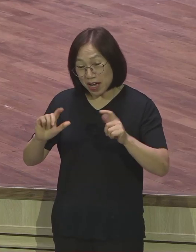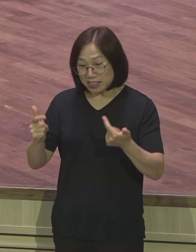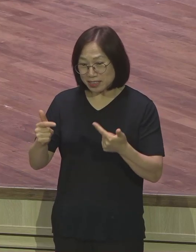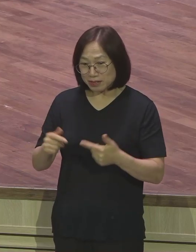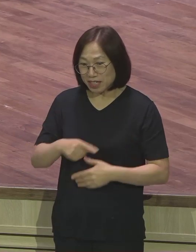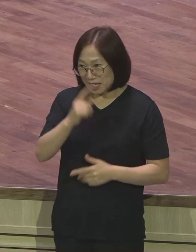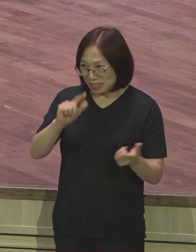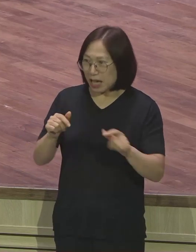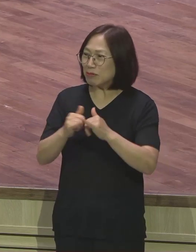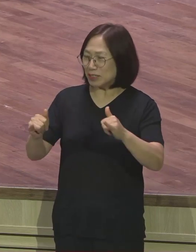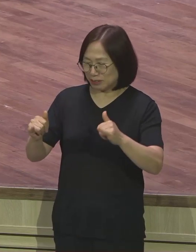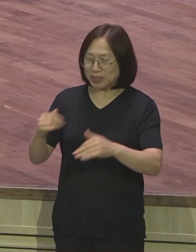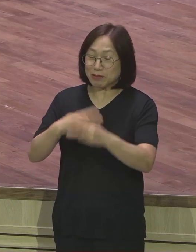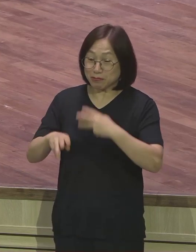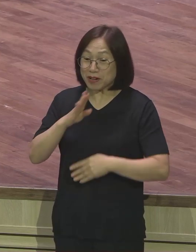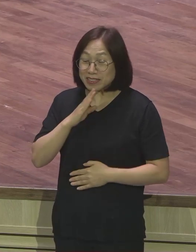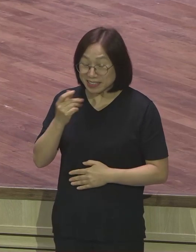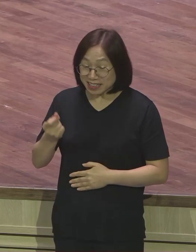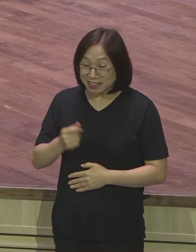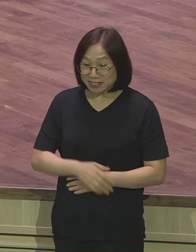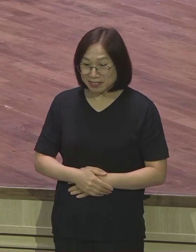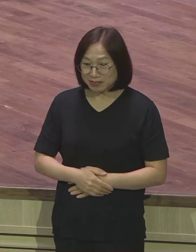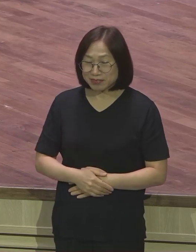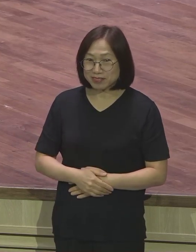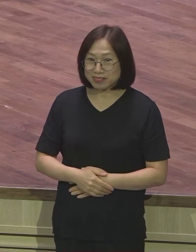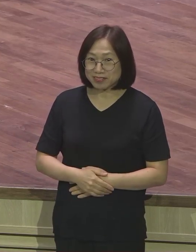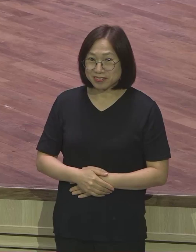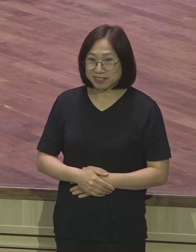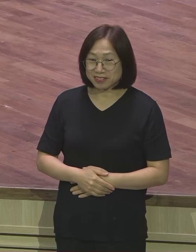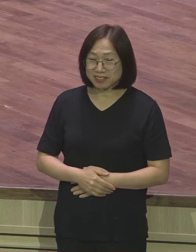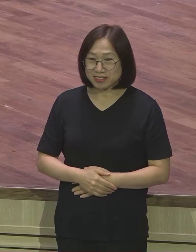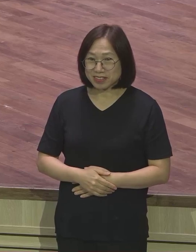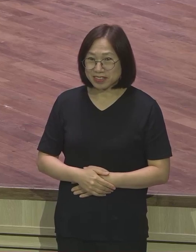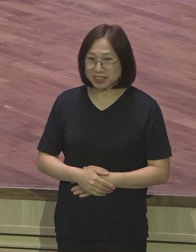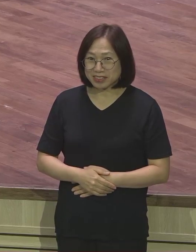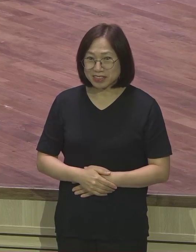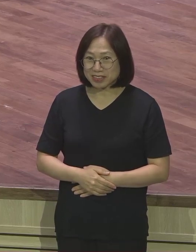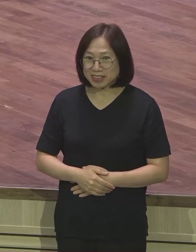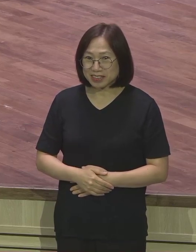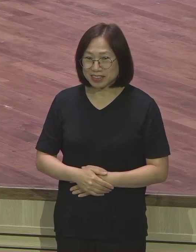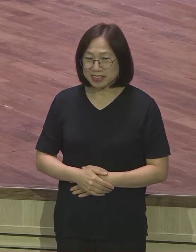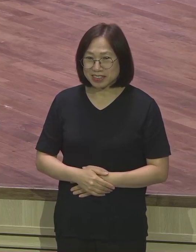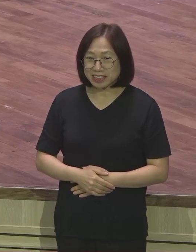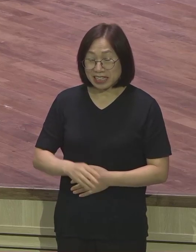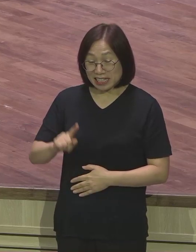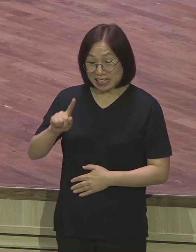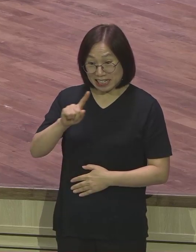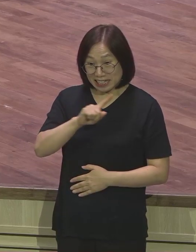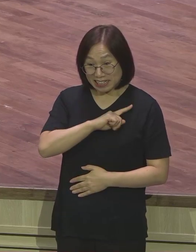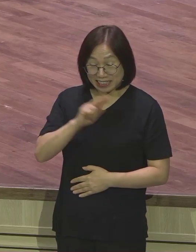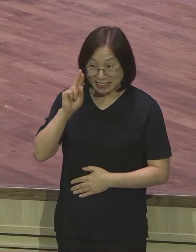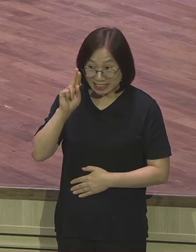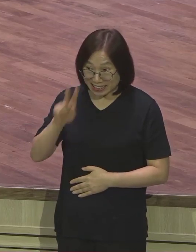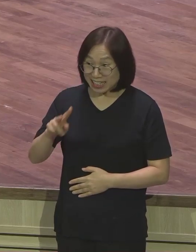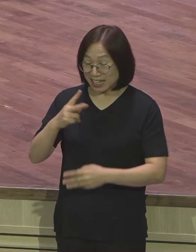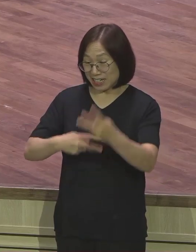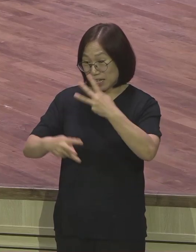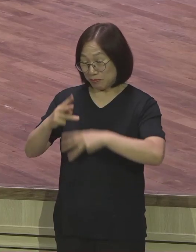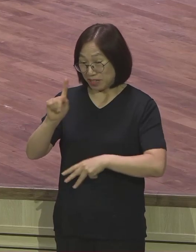랩몬트잖아요. 그 랩몬트 한 명 그냥 도망가버리고 가장 심각한 랩몬트 한 명만 딱 남은